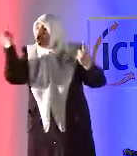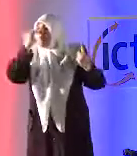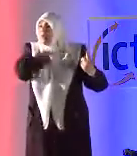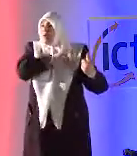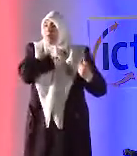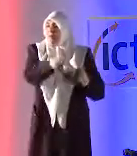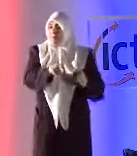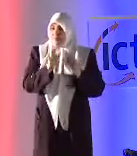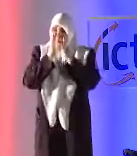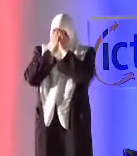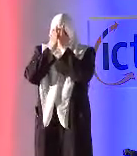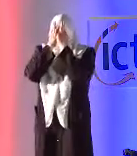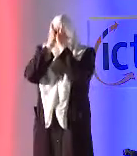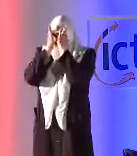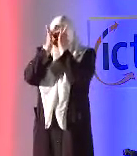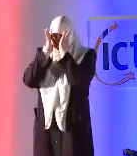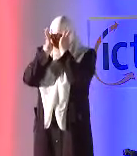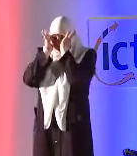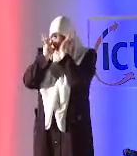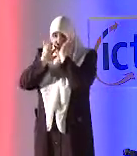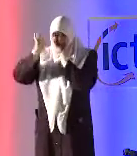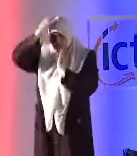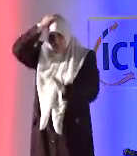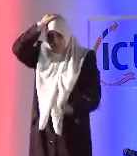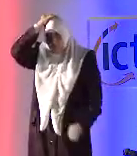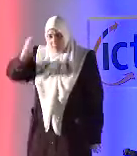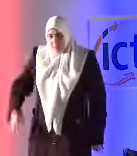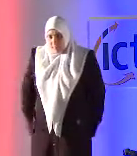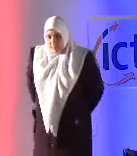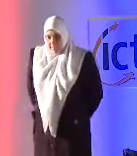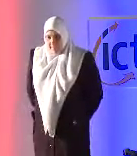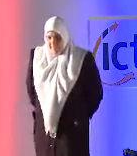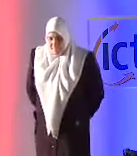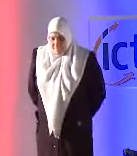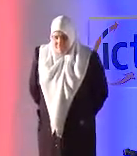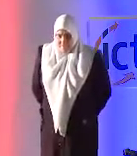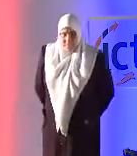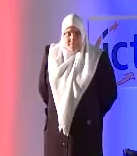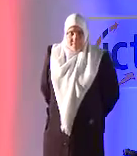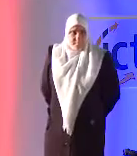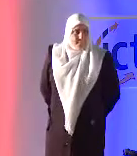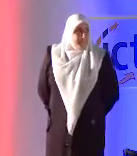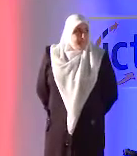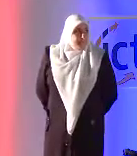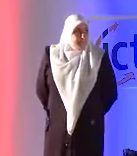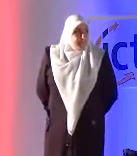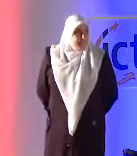لذلك دعونا نتعرف كل الأخرى ونذهب إلى الانترنت